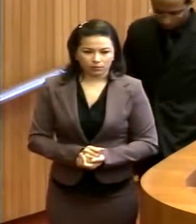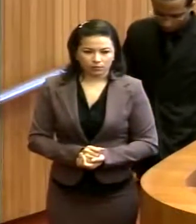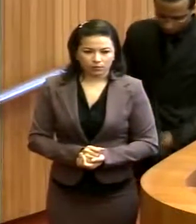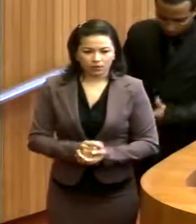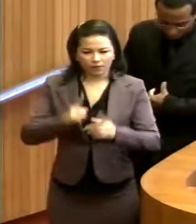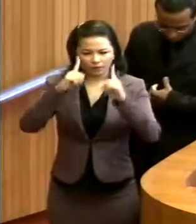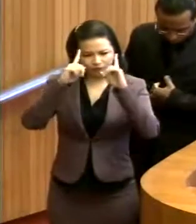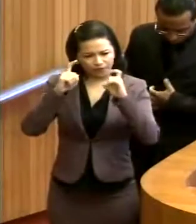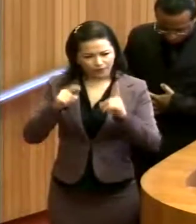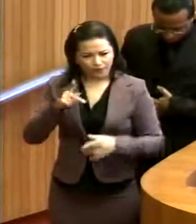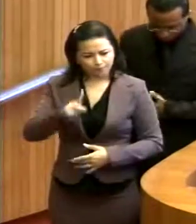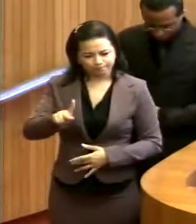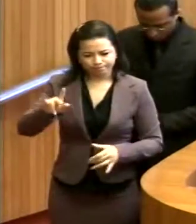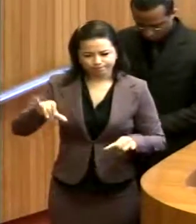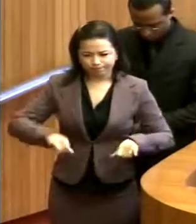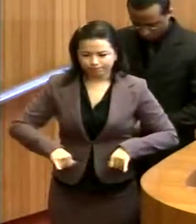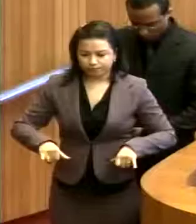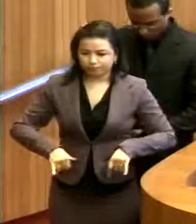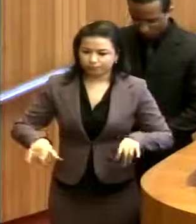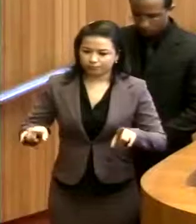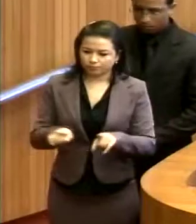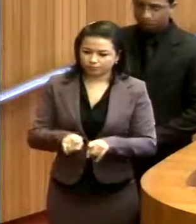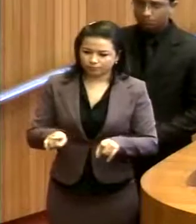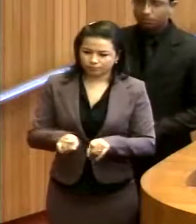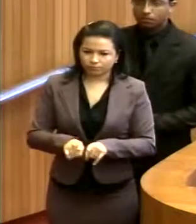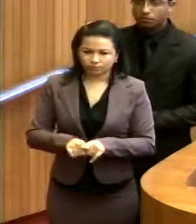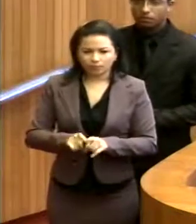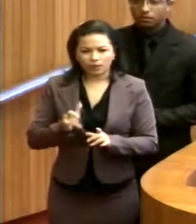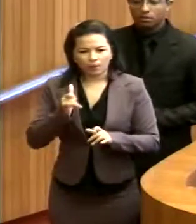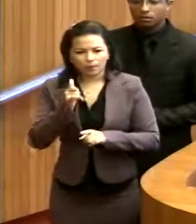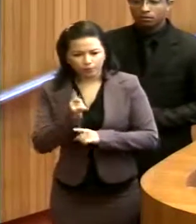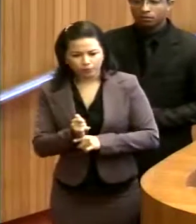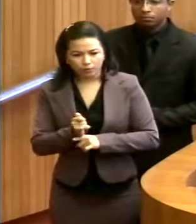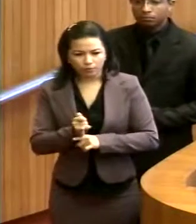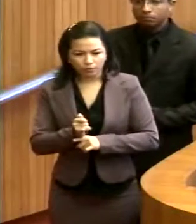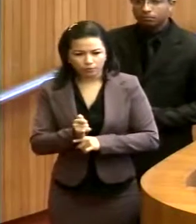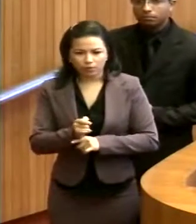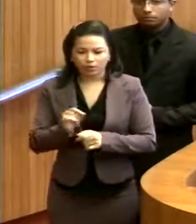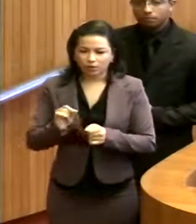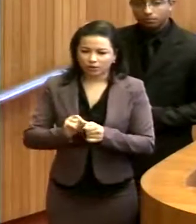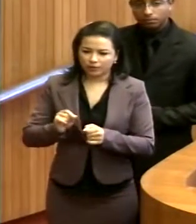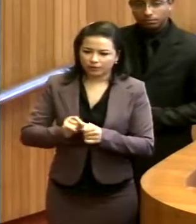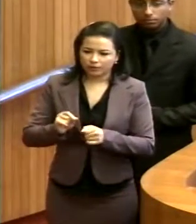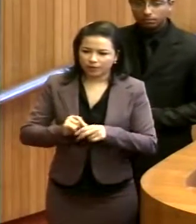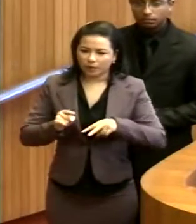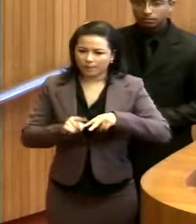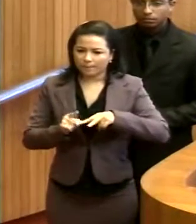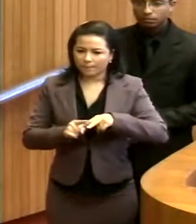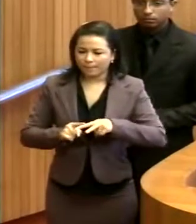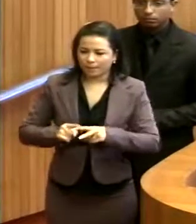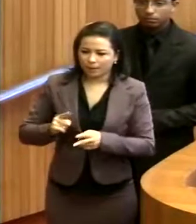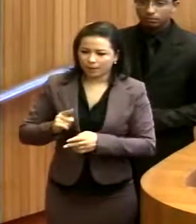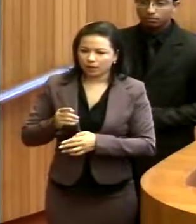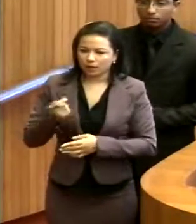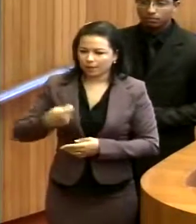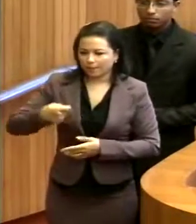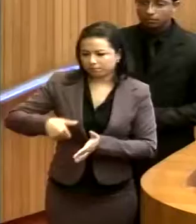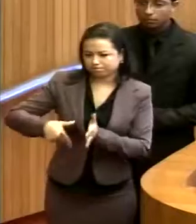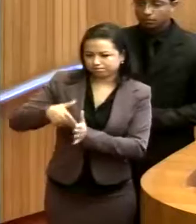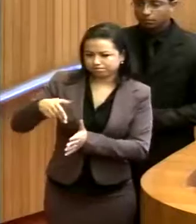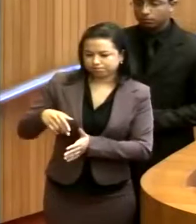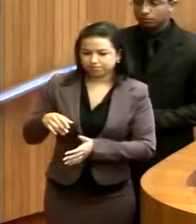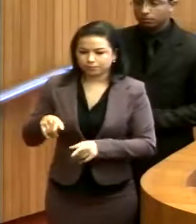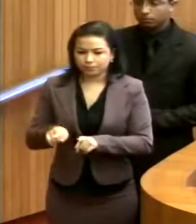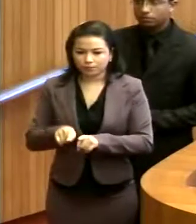da violência que ele sofreu, inclusive a bala na perna, que ali ele arrancou a perna. Tudo isso ele vai ter a